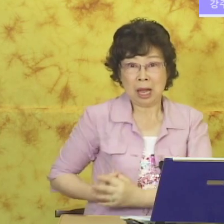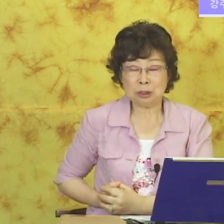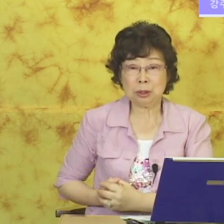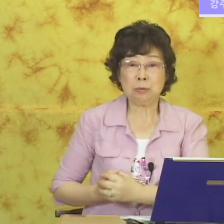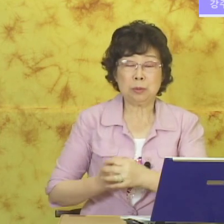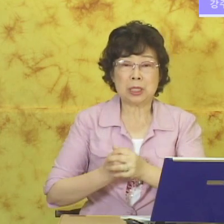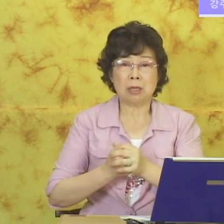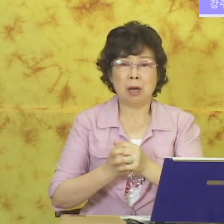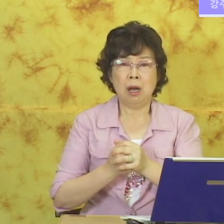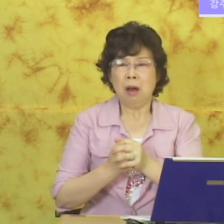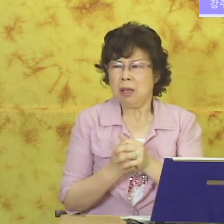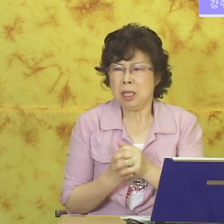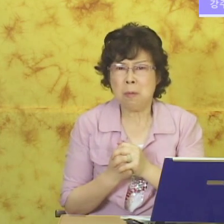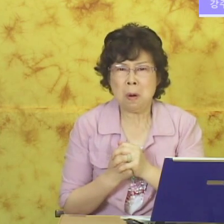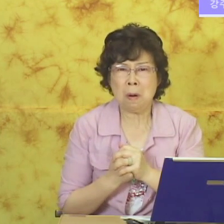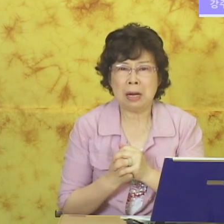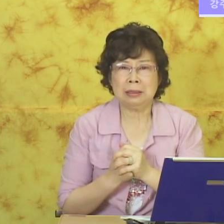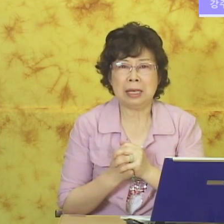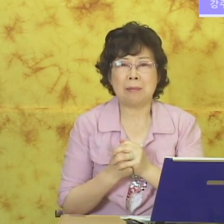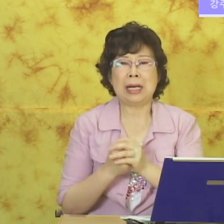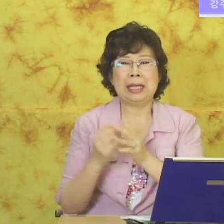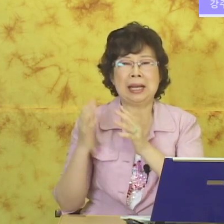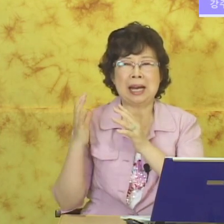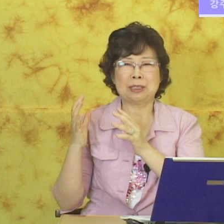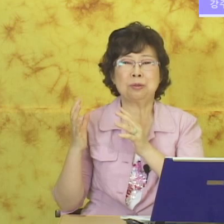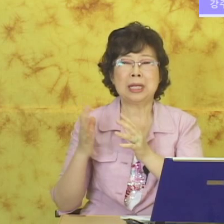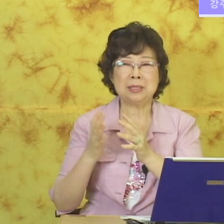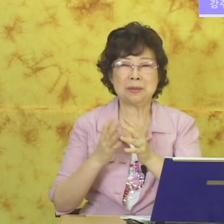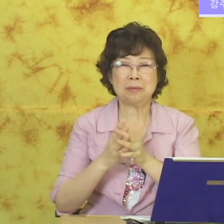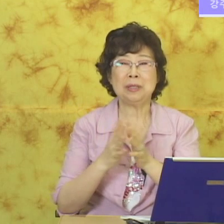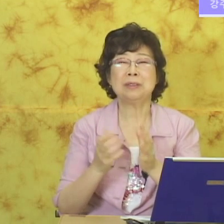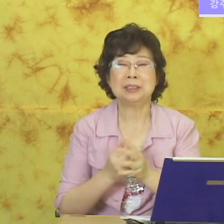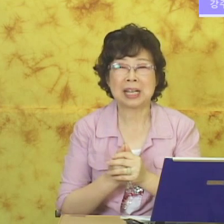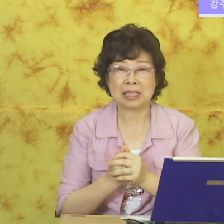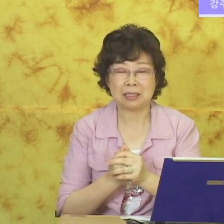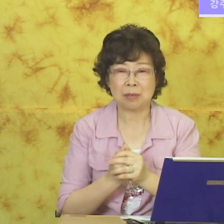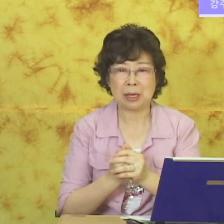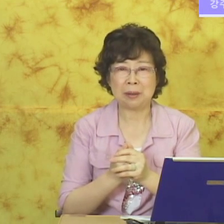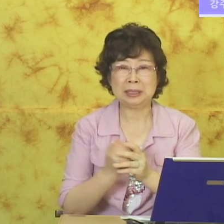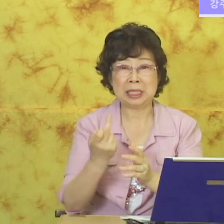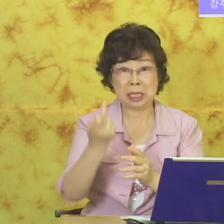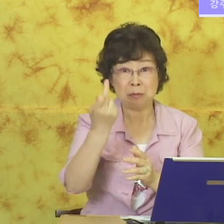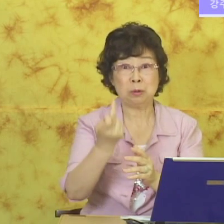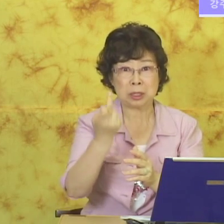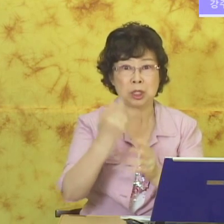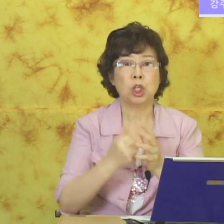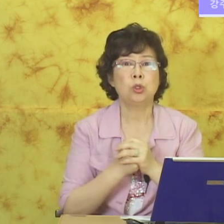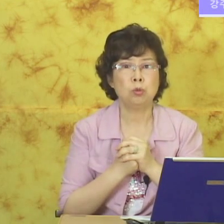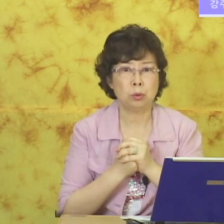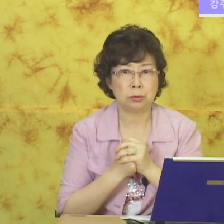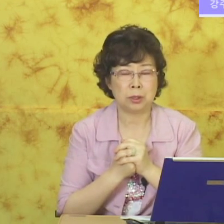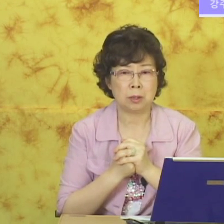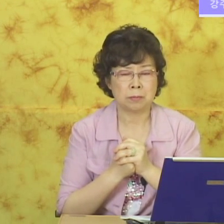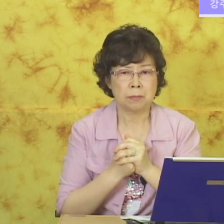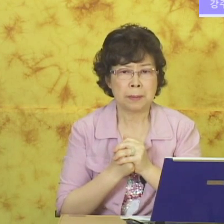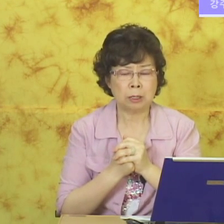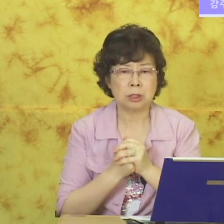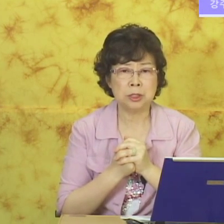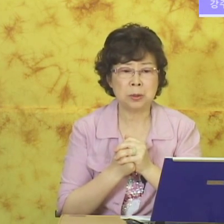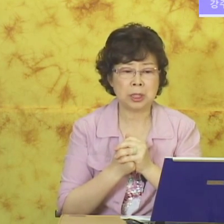탁 숨기면서 이모 하는 거예요. 아마 얘가 순간적으로 미국인 줄 알았던가 봐요. 이제 이게 미국에서는 아주 큰 욕